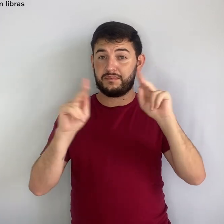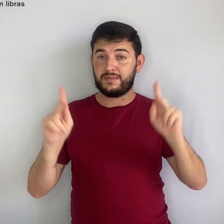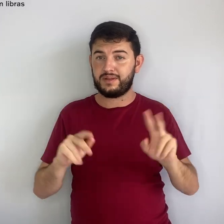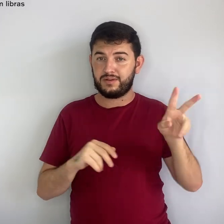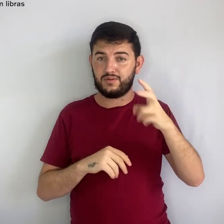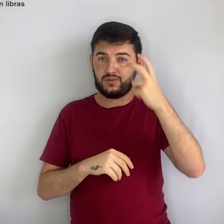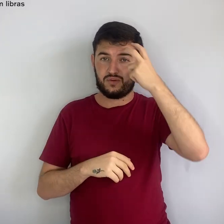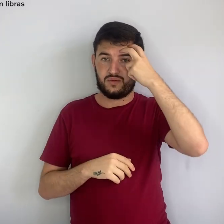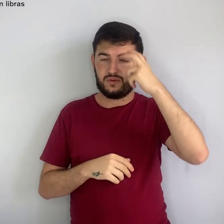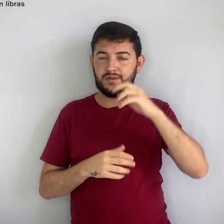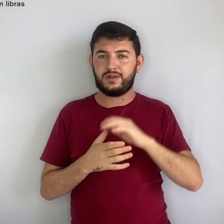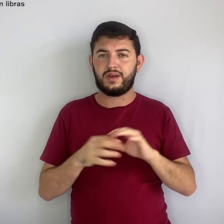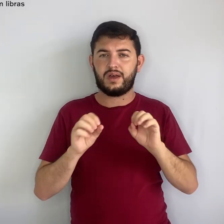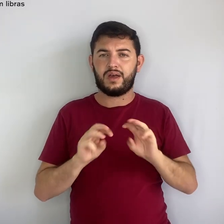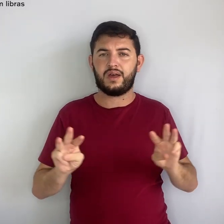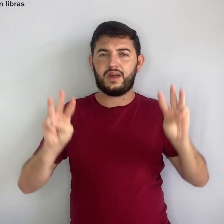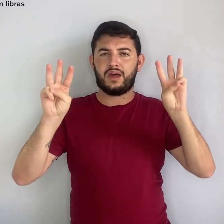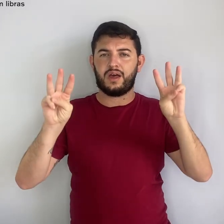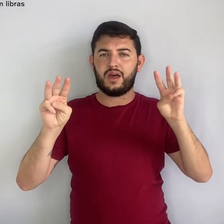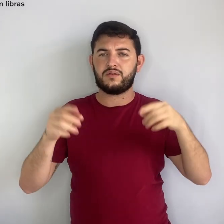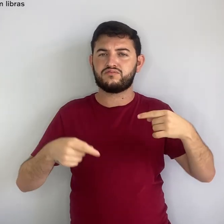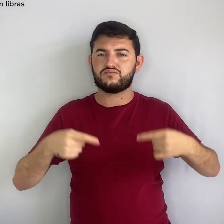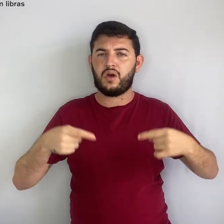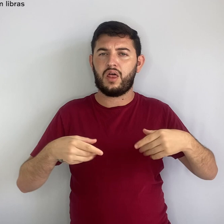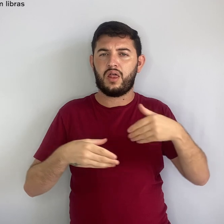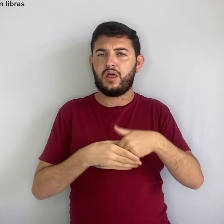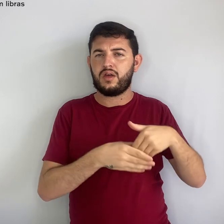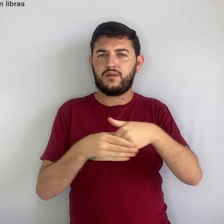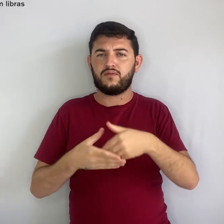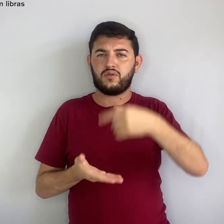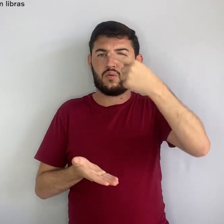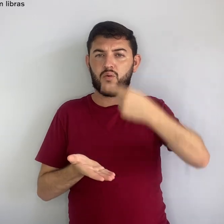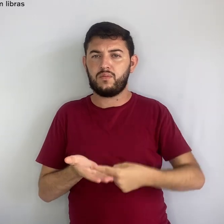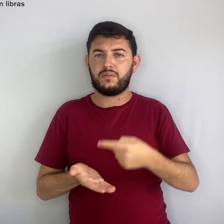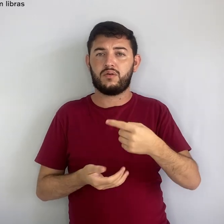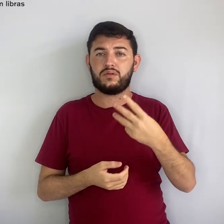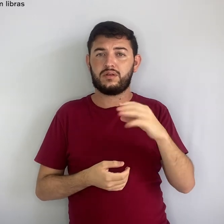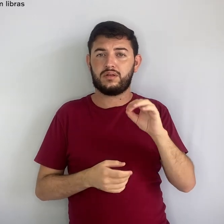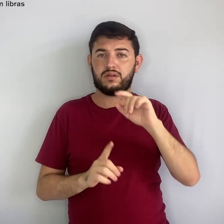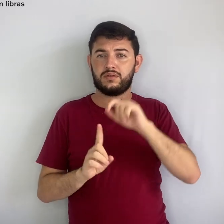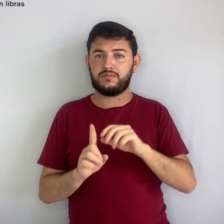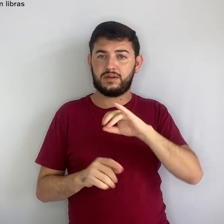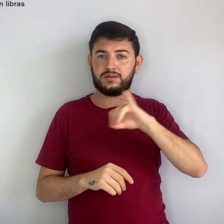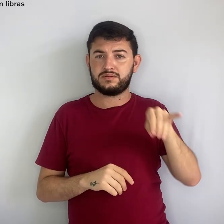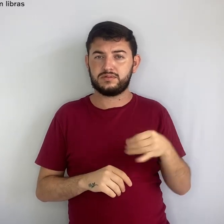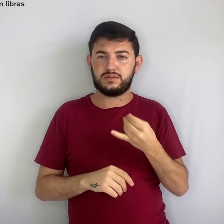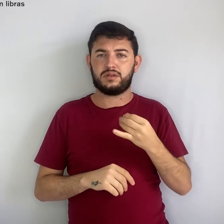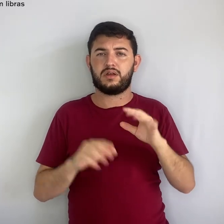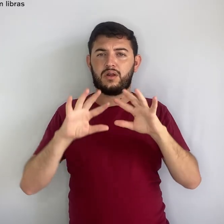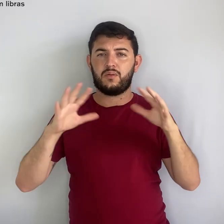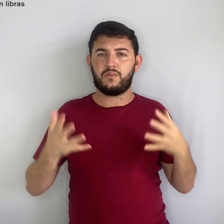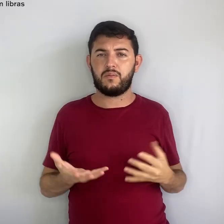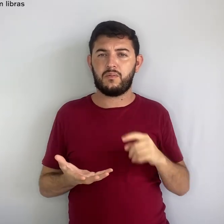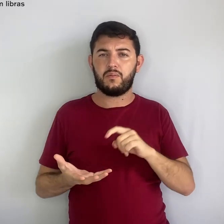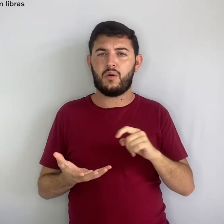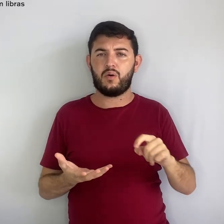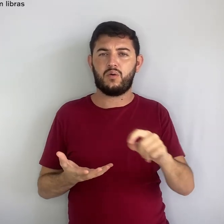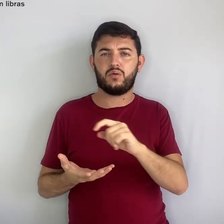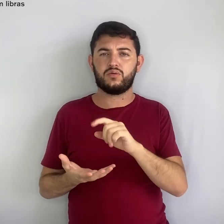janeiro foi postulado pela Organização das Nações Unidas como dia mundial da não violência